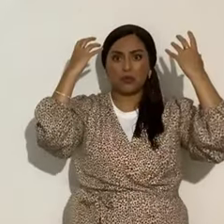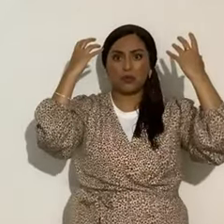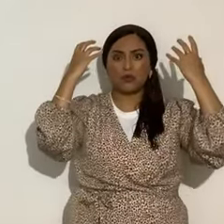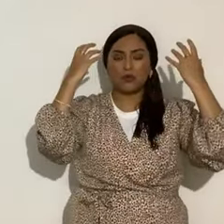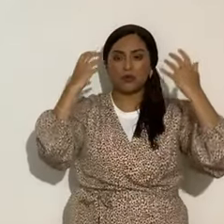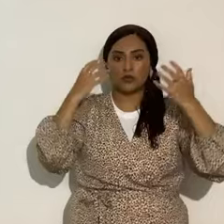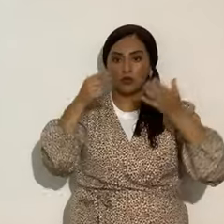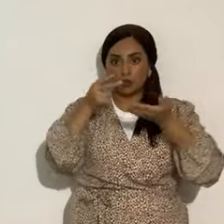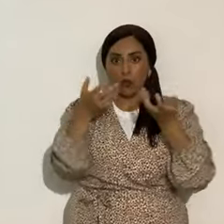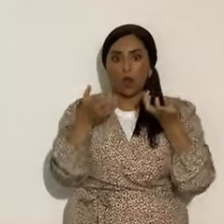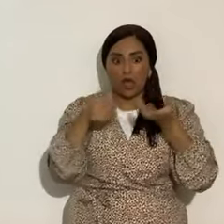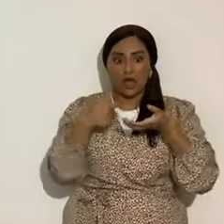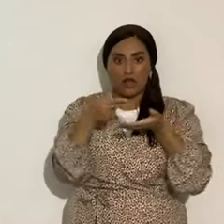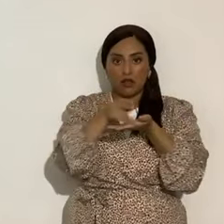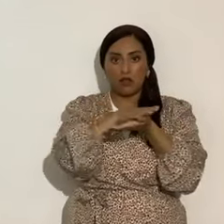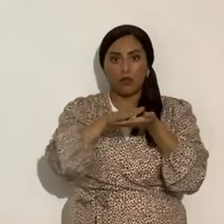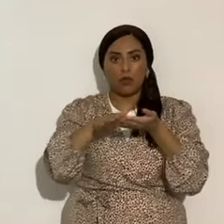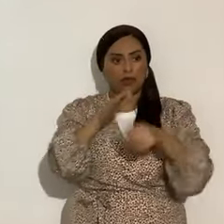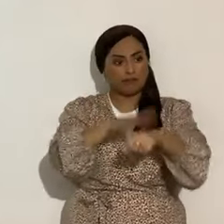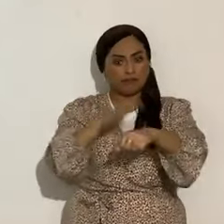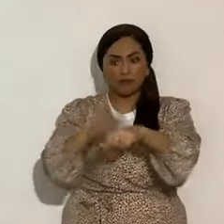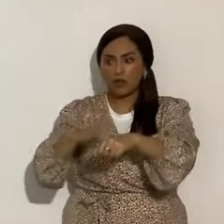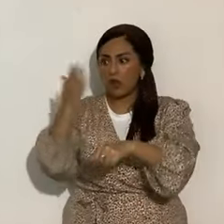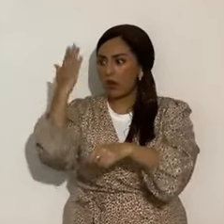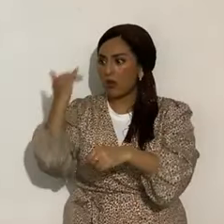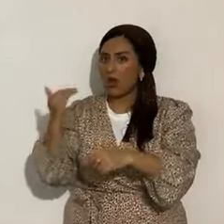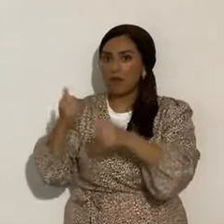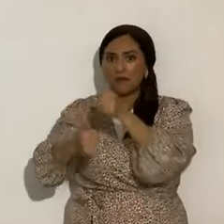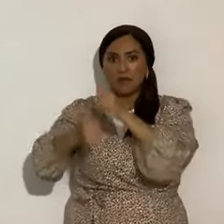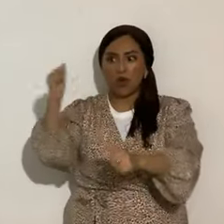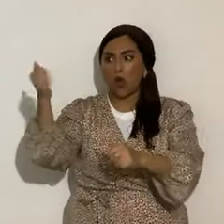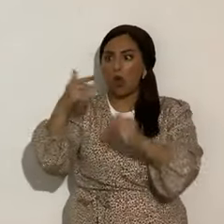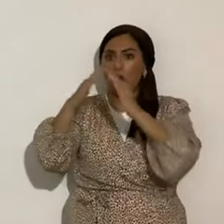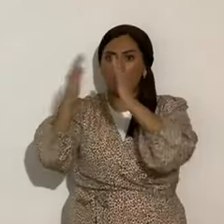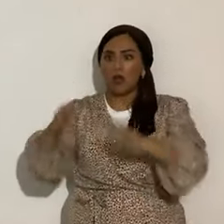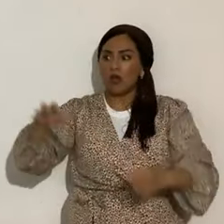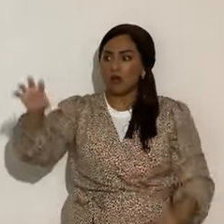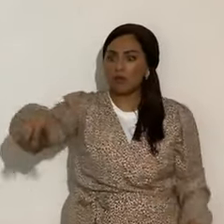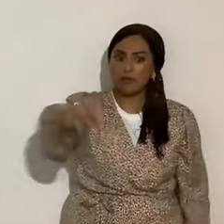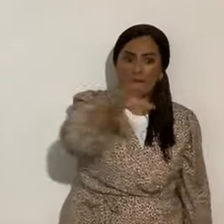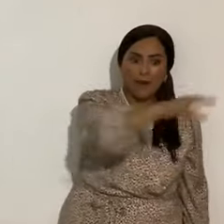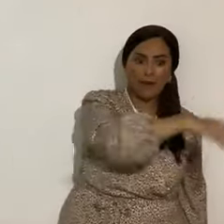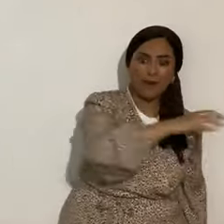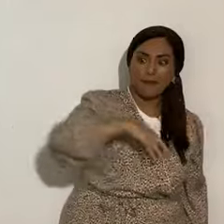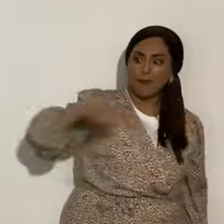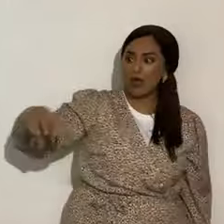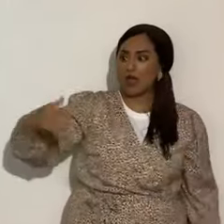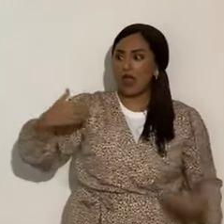kadosh, un celo santo, porque en casi en cada hogar de Jerusalén en ese tiempo había un ídolo.